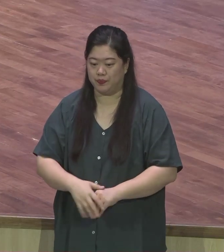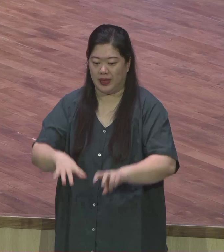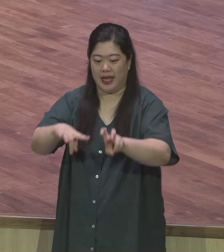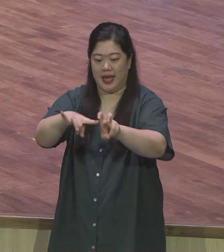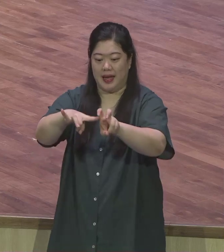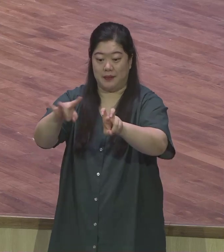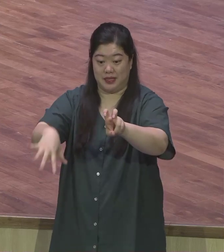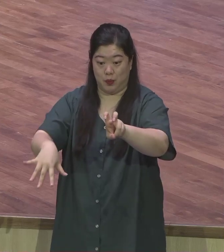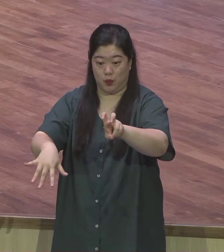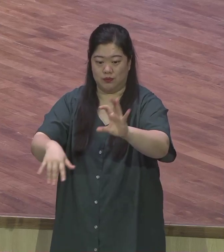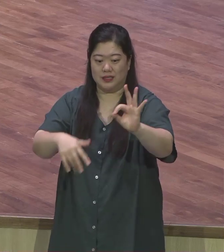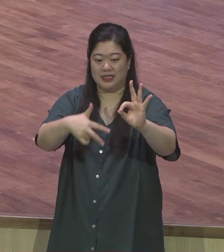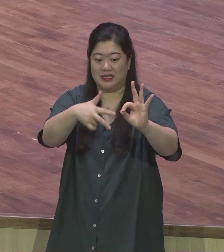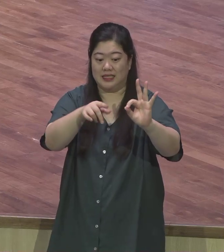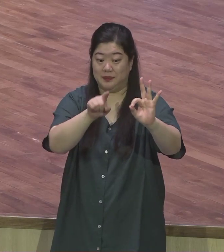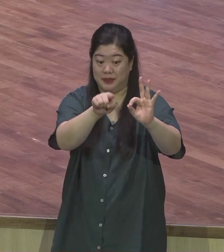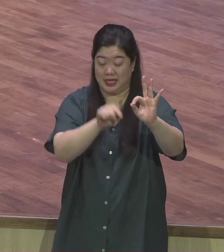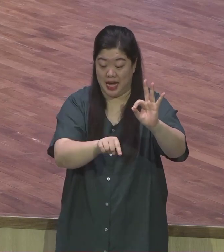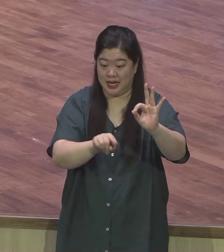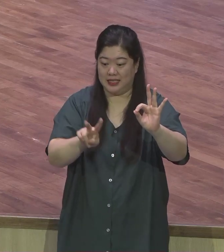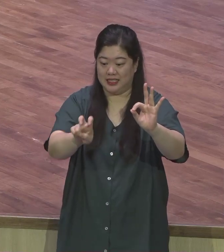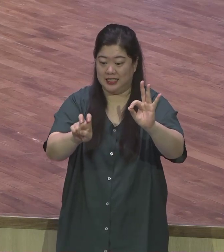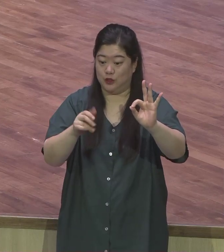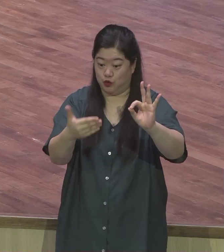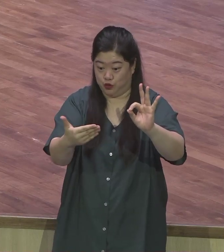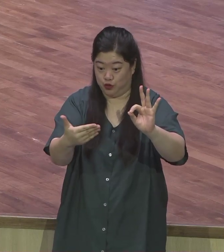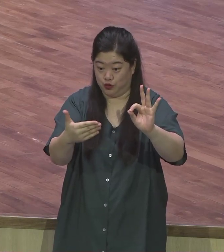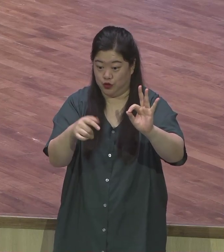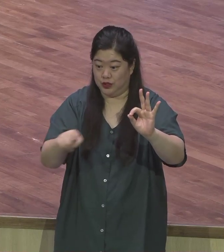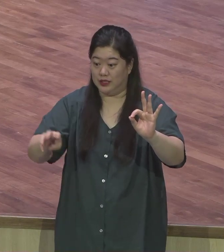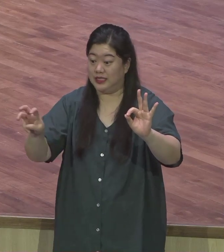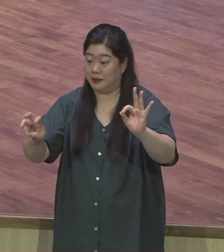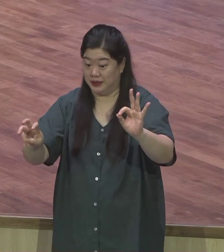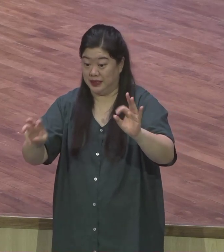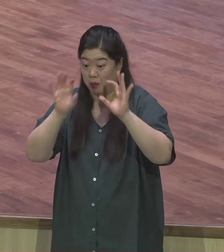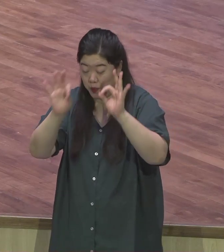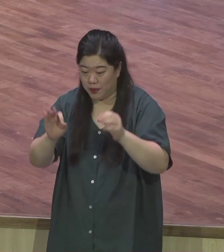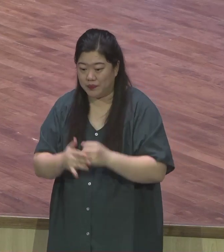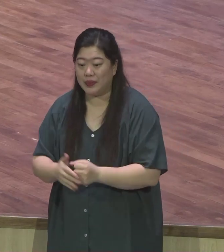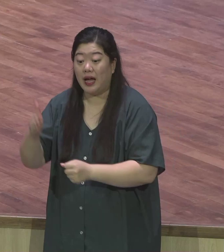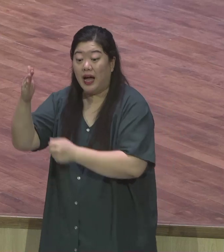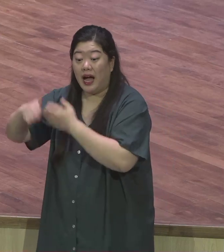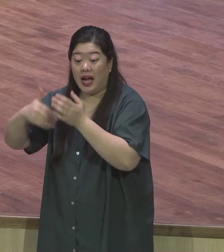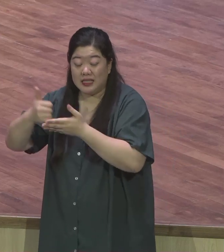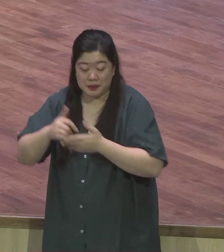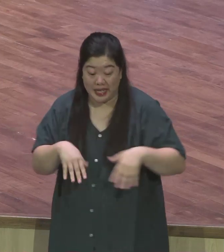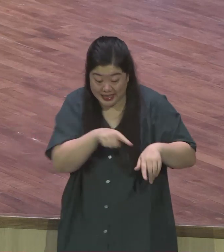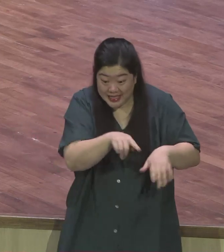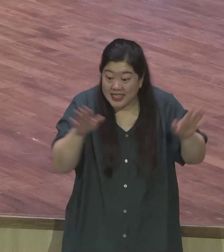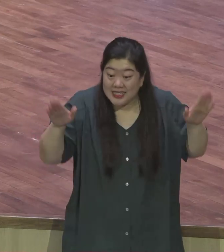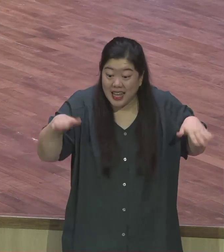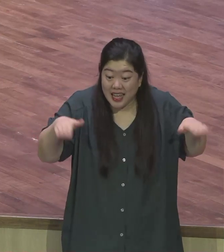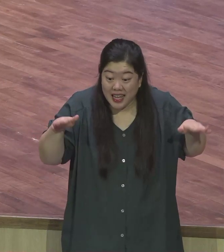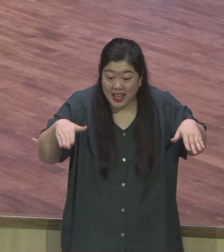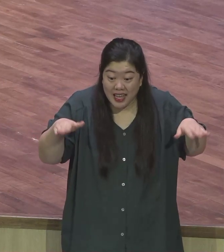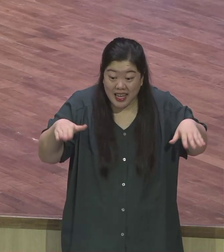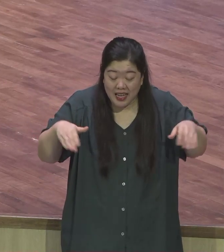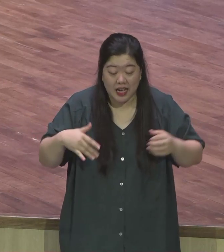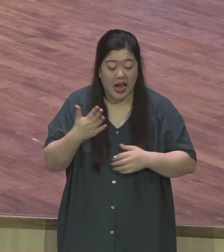나옵니다 마태복음 10장 29절에서 31절에 보면 참새 한 마리도 하나님께서 허락하지 아니하시면 땅에 떨어지지 않는다